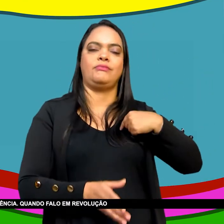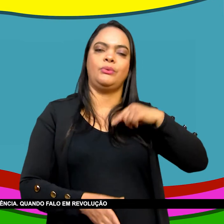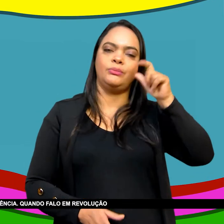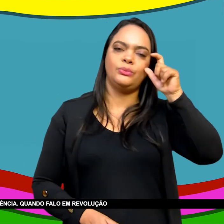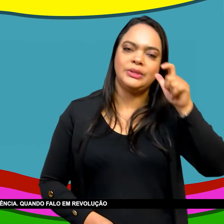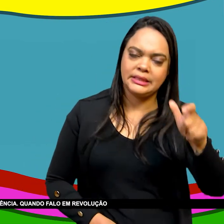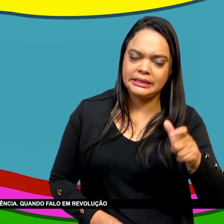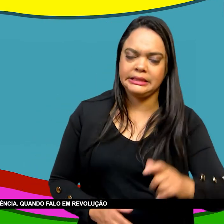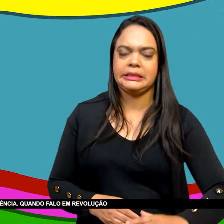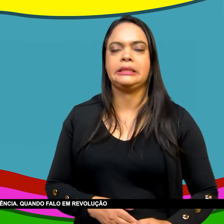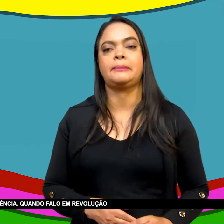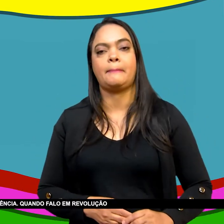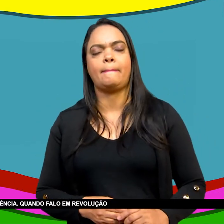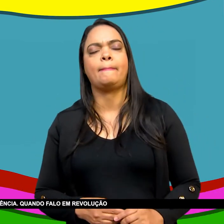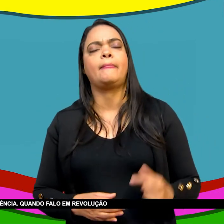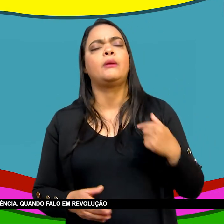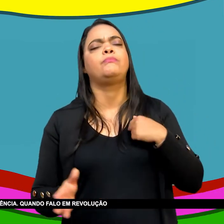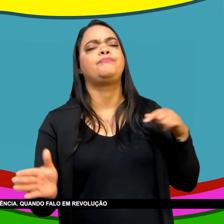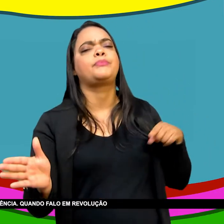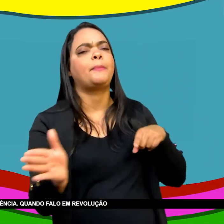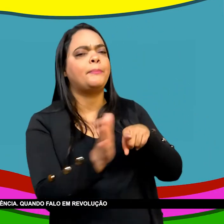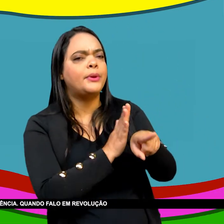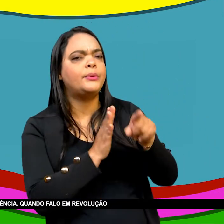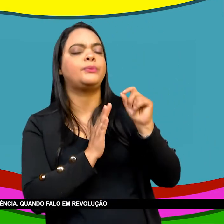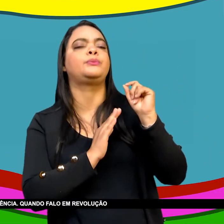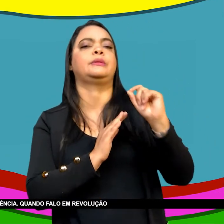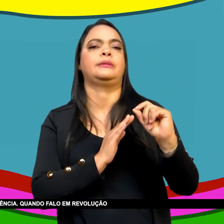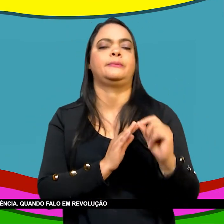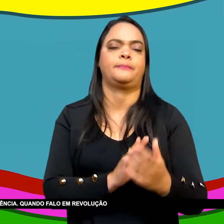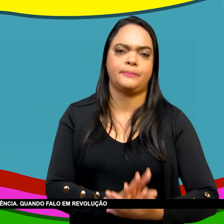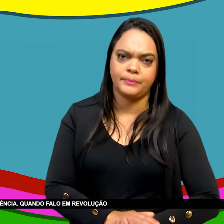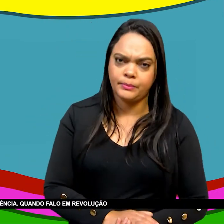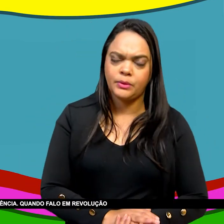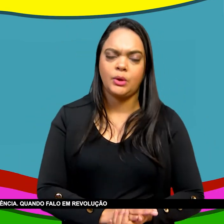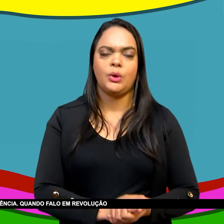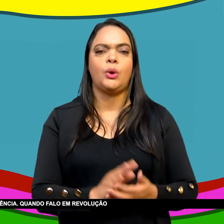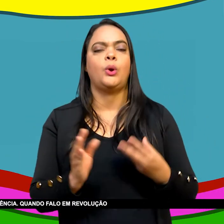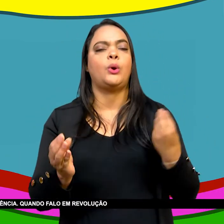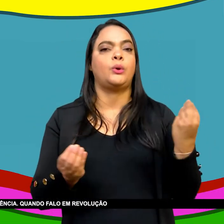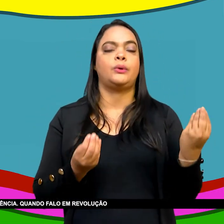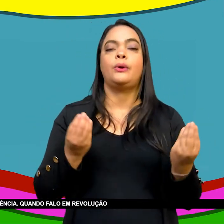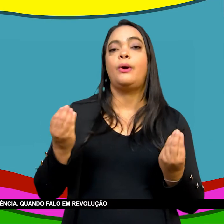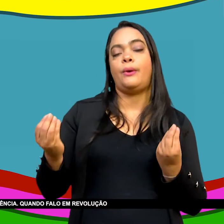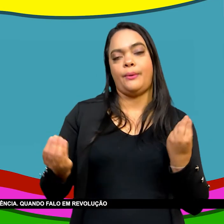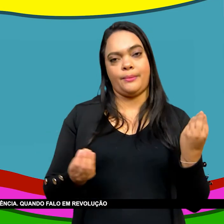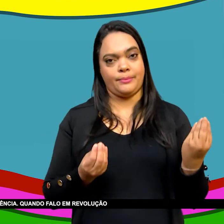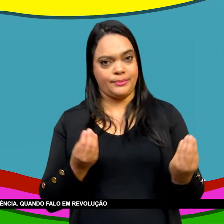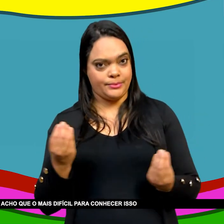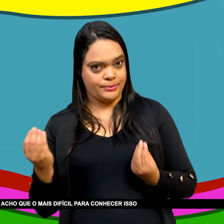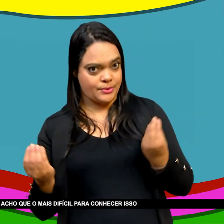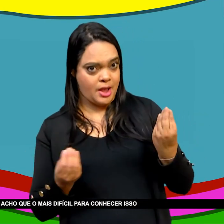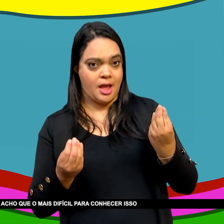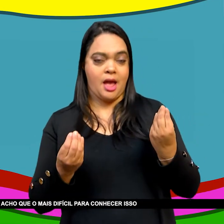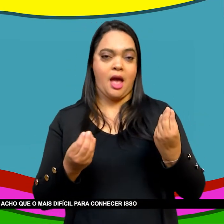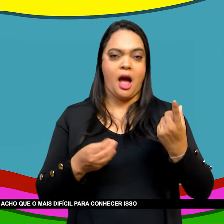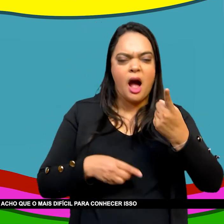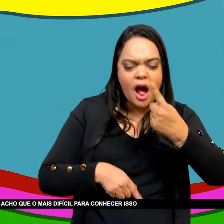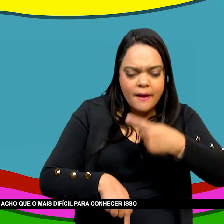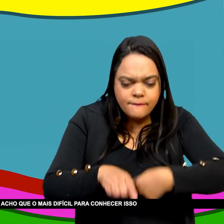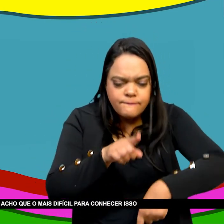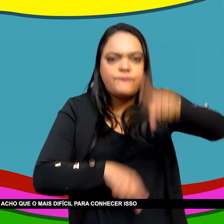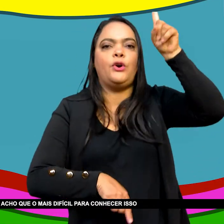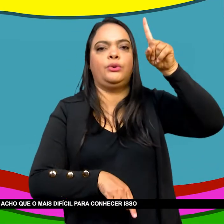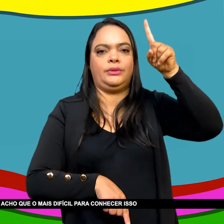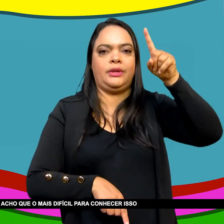Em bloco A revolução Do Haiti Isso Independência Quando eu falo Revolução Eu estou incluindo